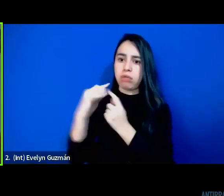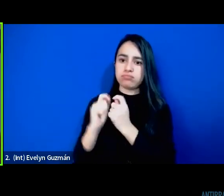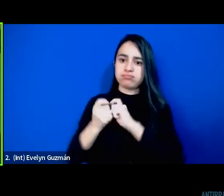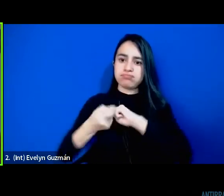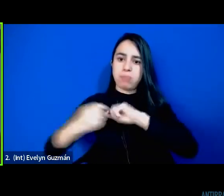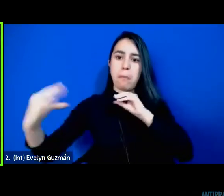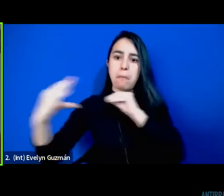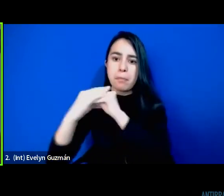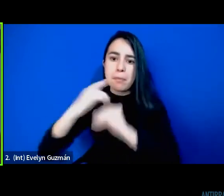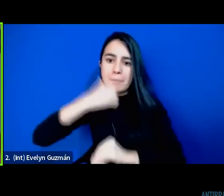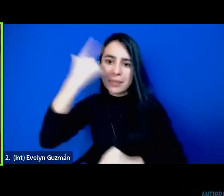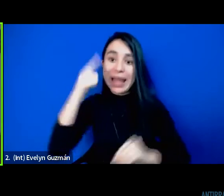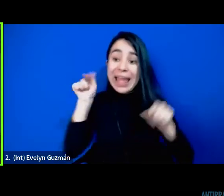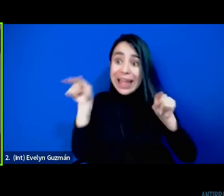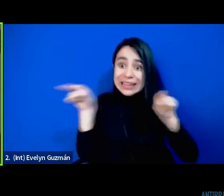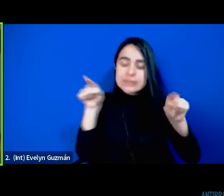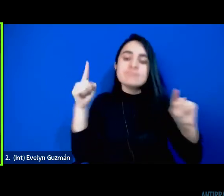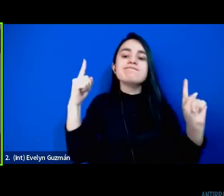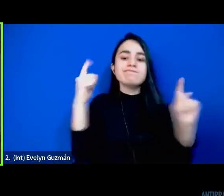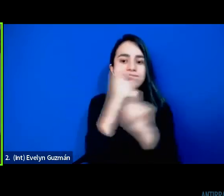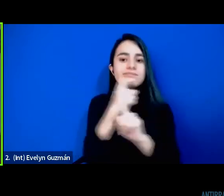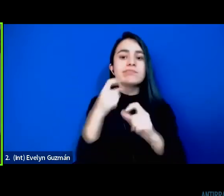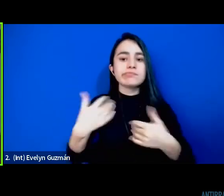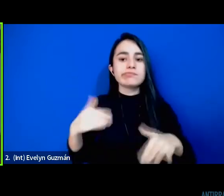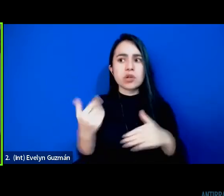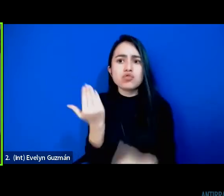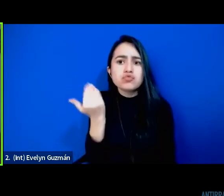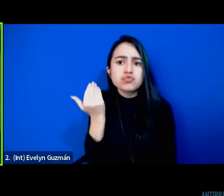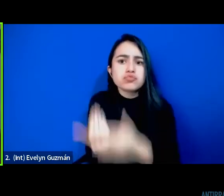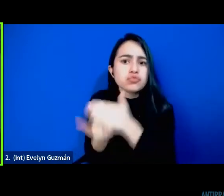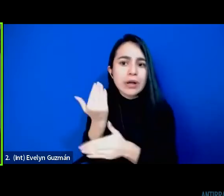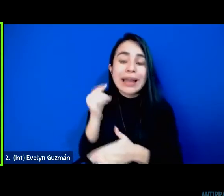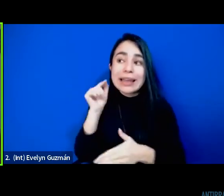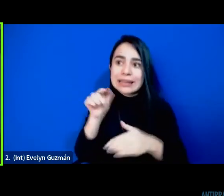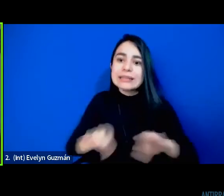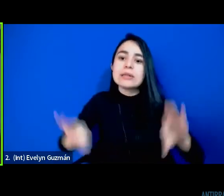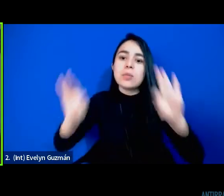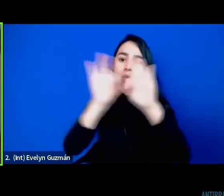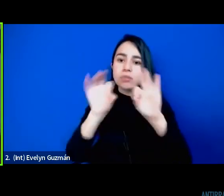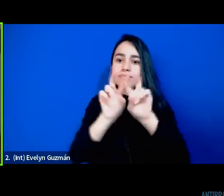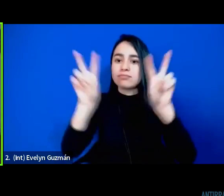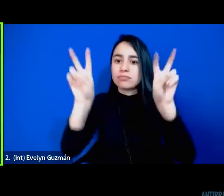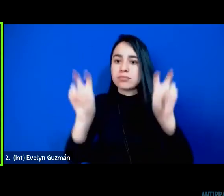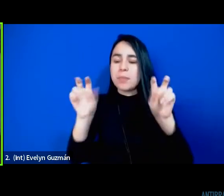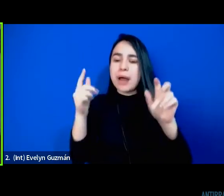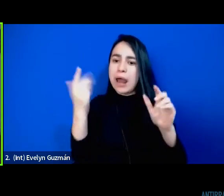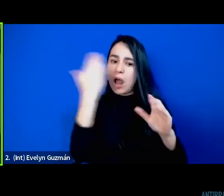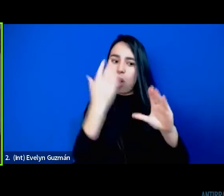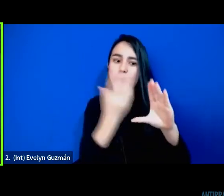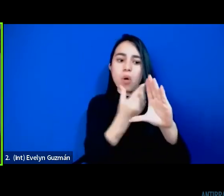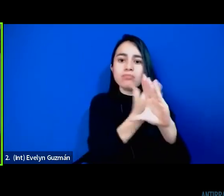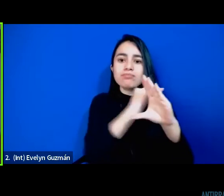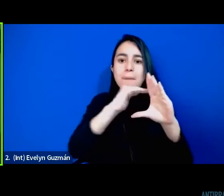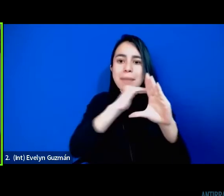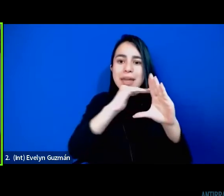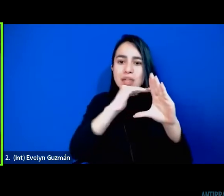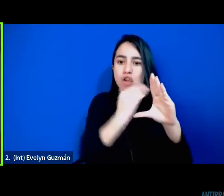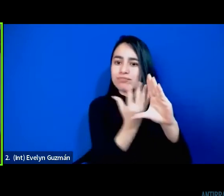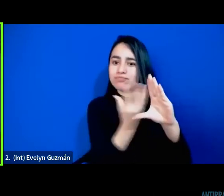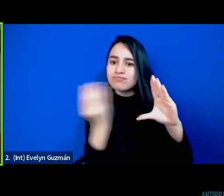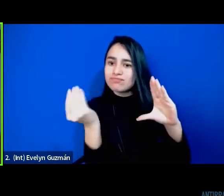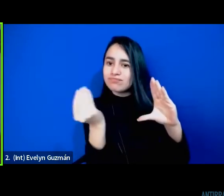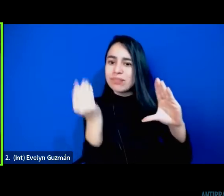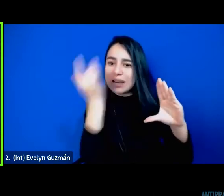nuevas y muy importantes para reflexionar sobre clases medias negras en el